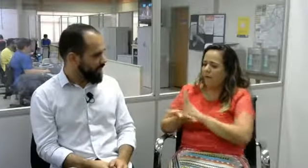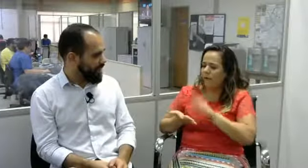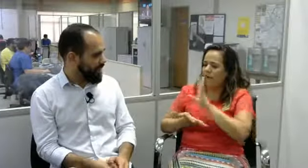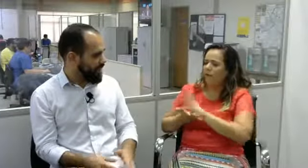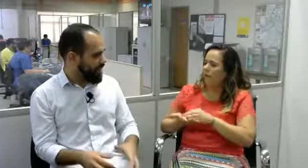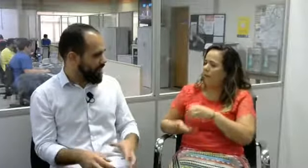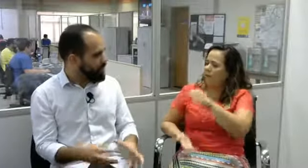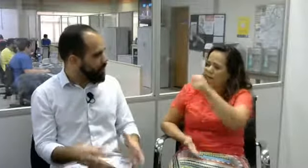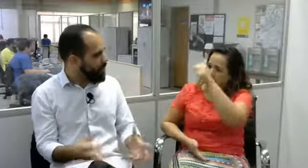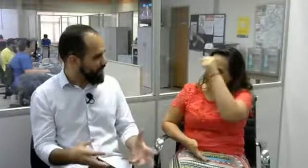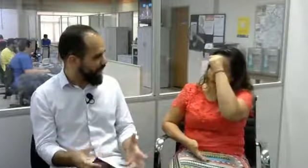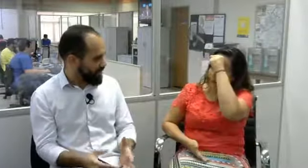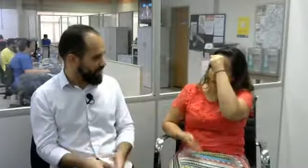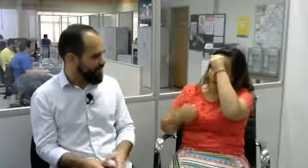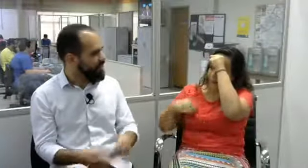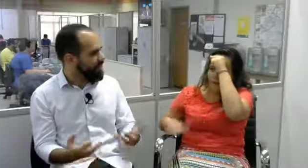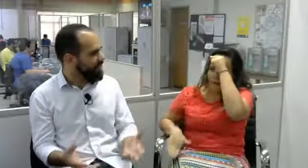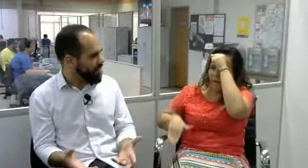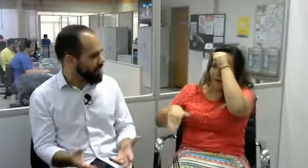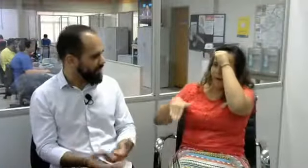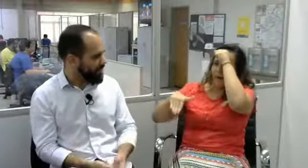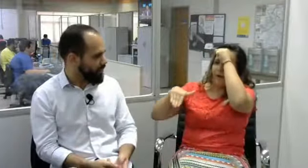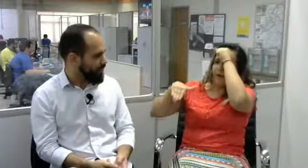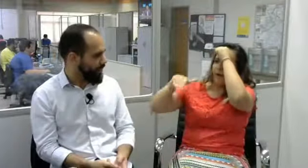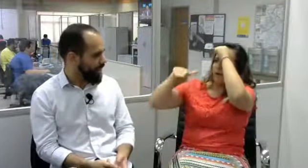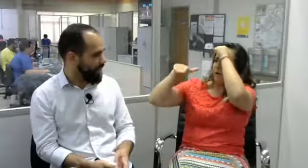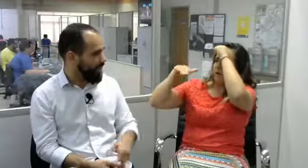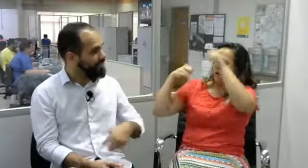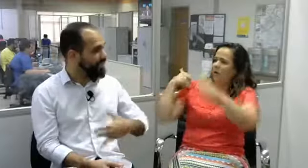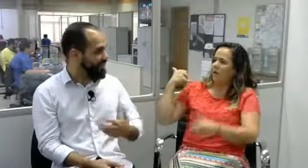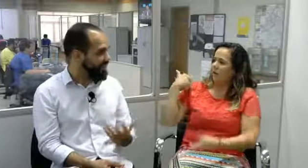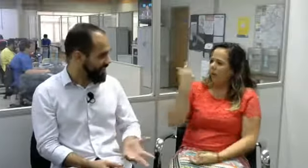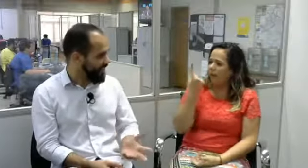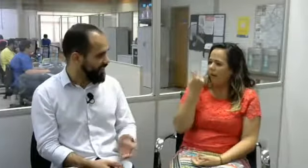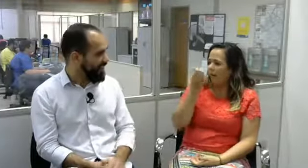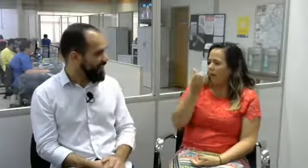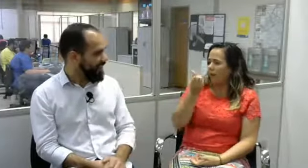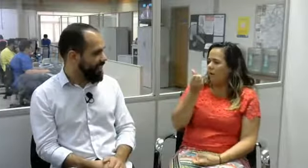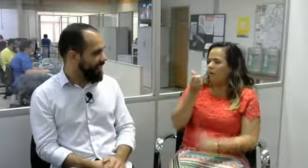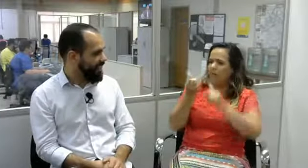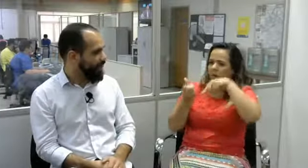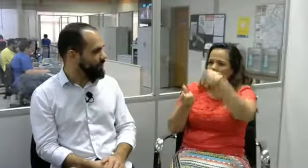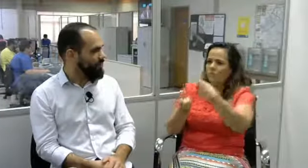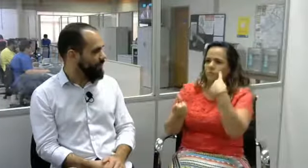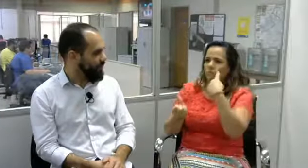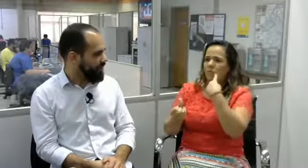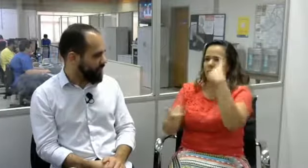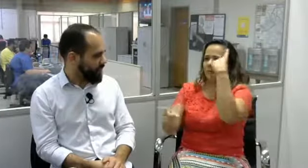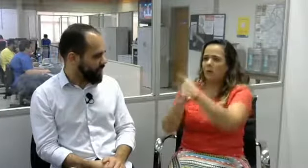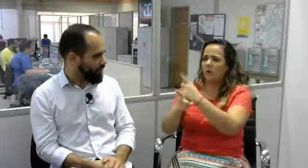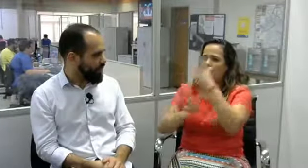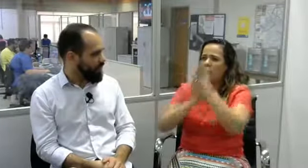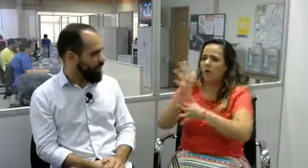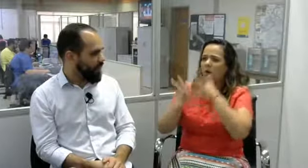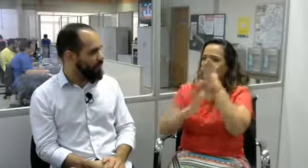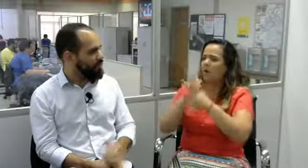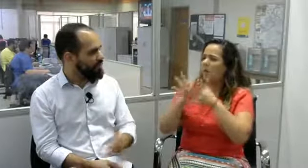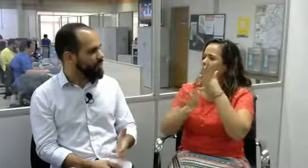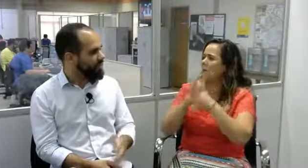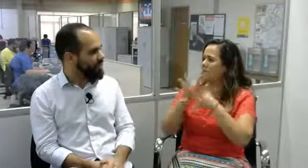E a gente só copiava, sem entender o que estava sendo copiado. Assim, cresci até os 16 anos. Quando eu tinha 16 anos,